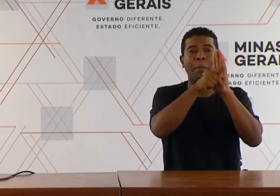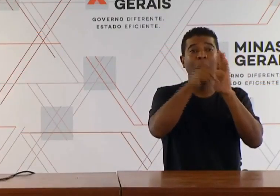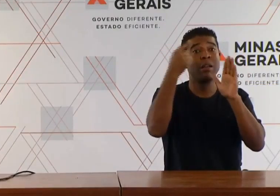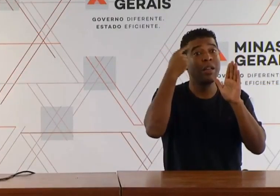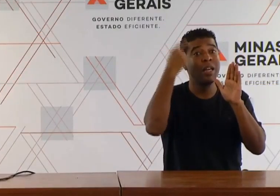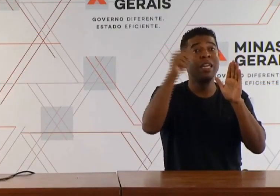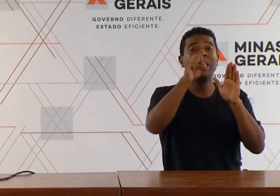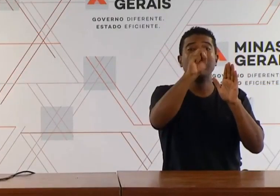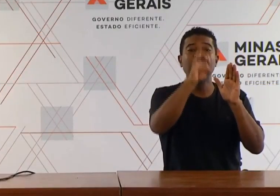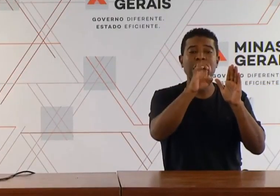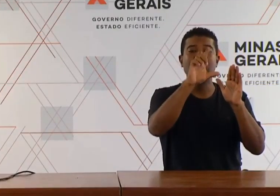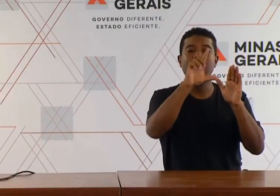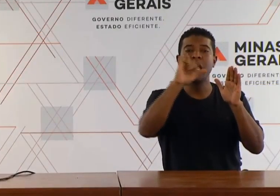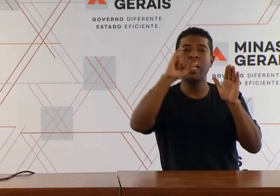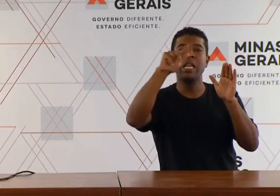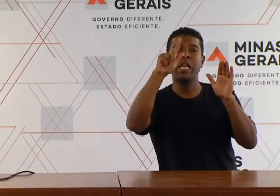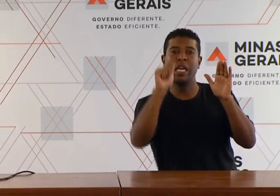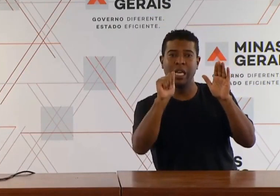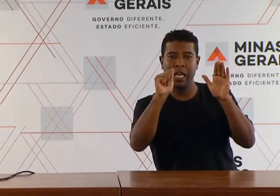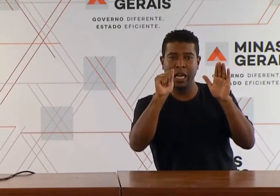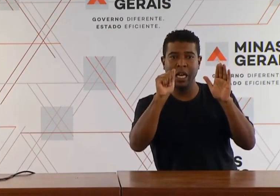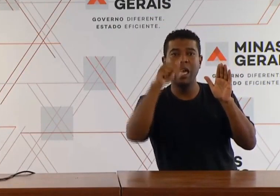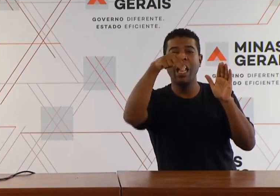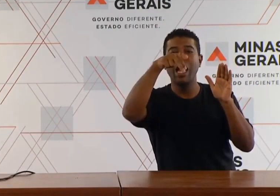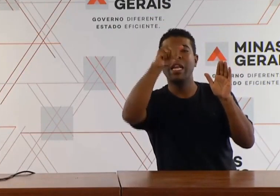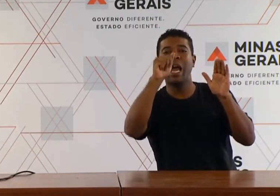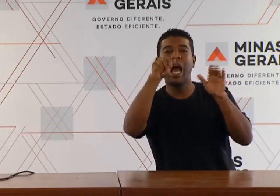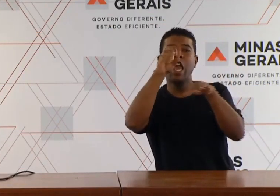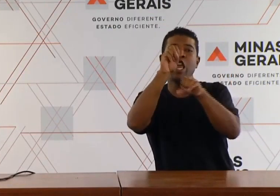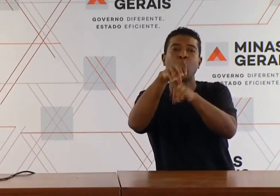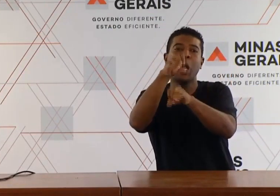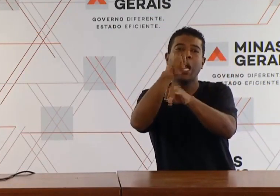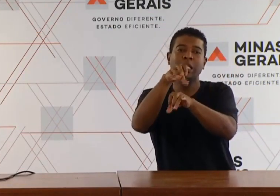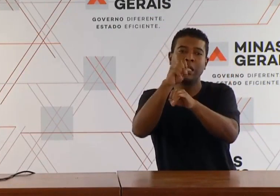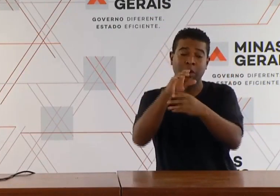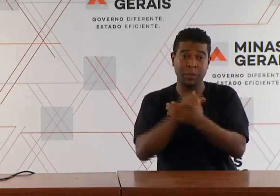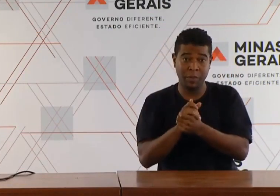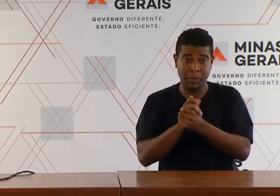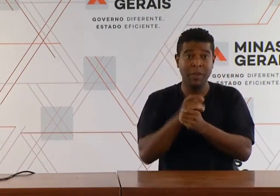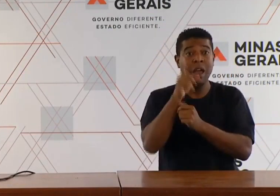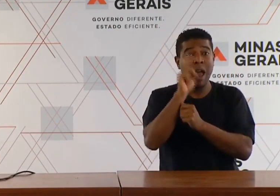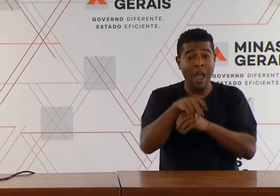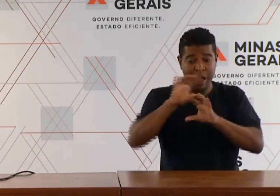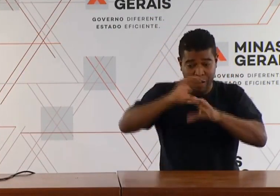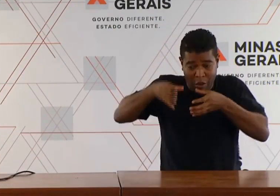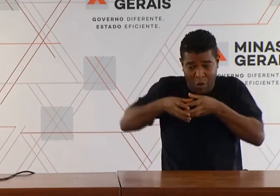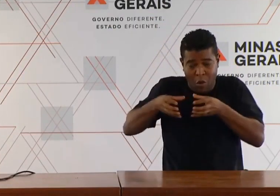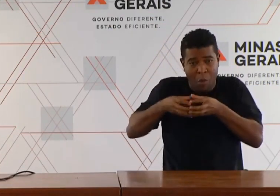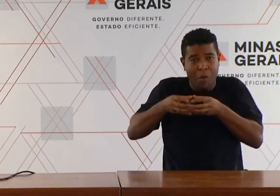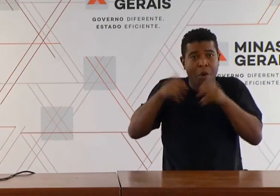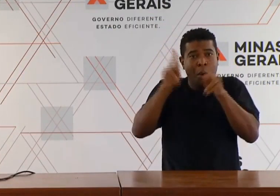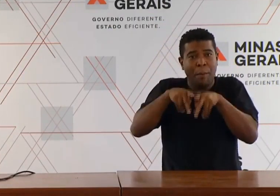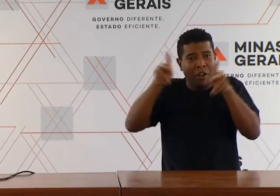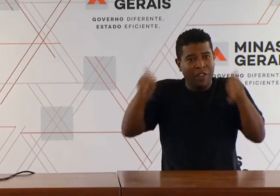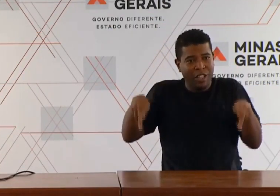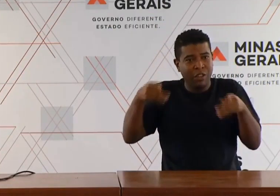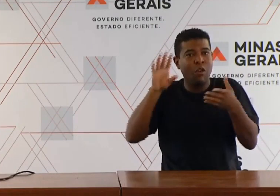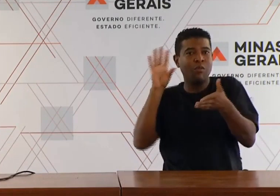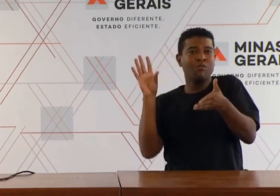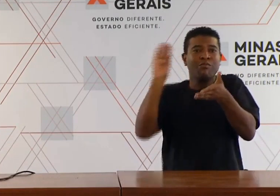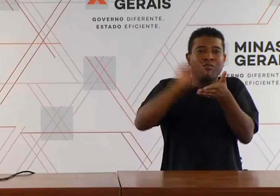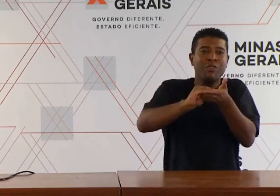18, às sete e meia da manhã. Serão professores nossos gravando teleaulas para a nossa rede.